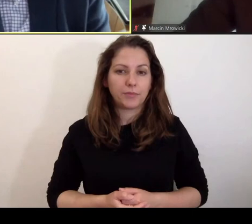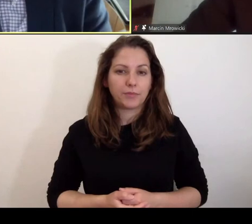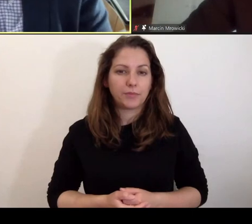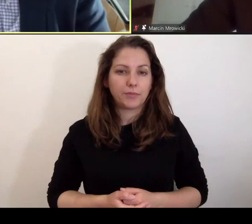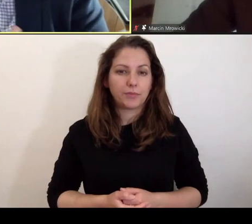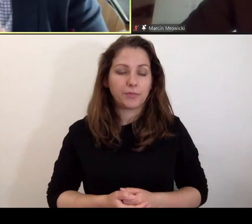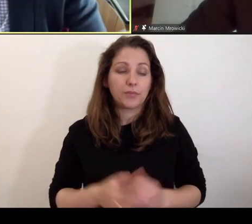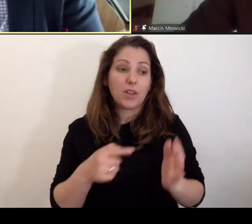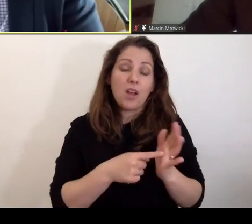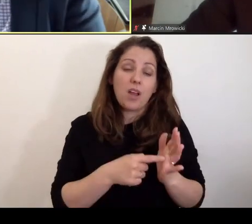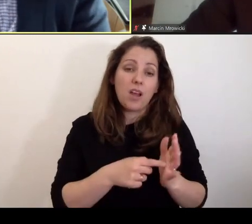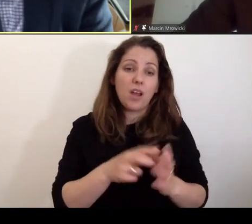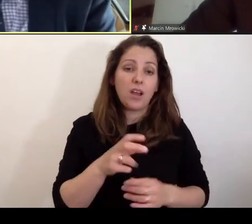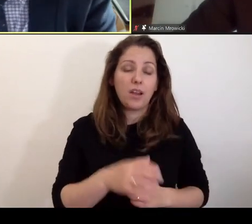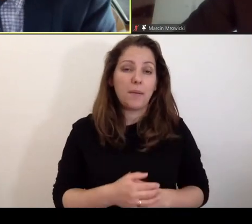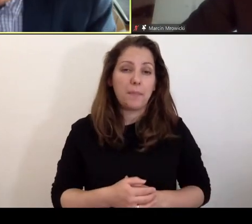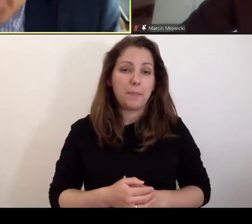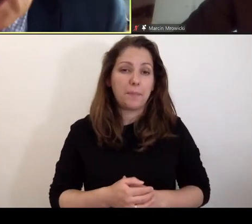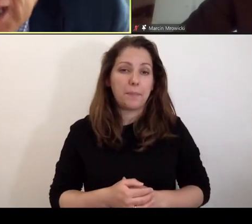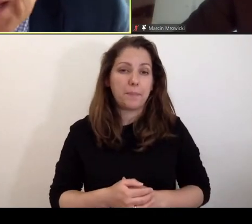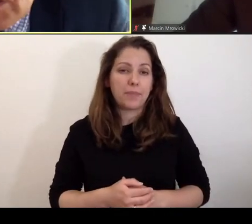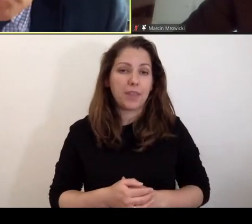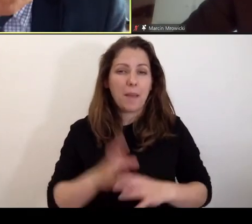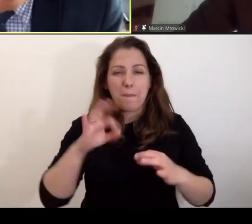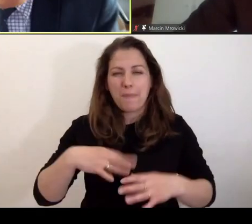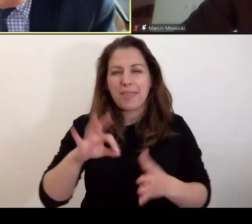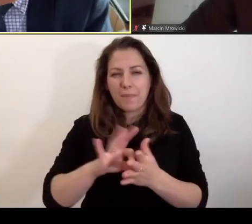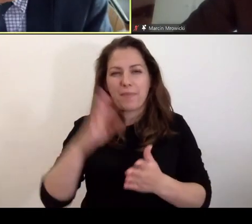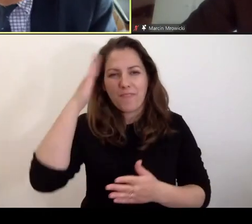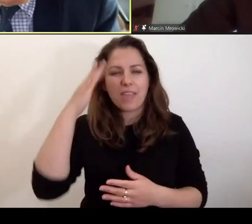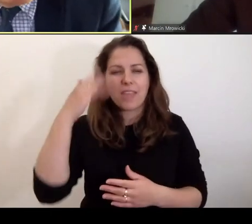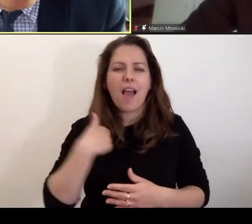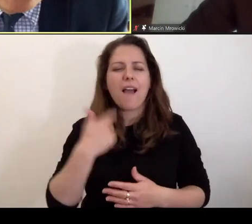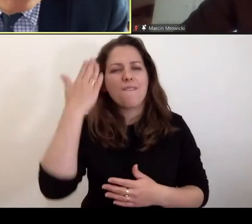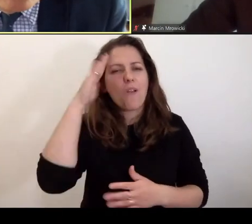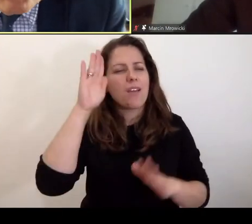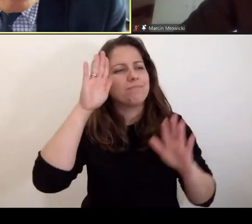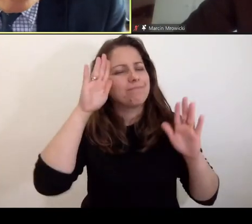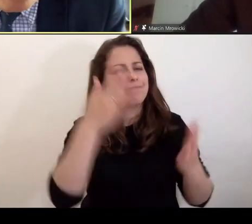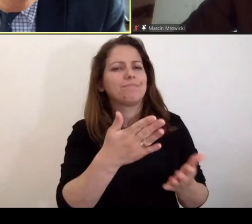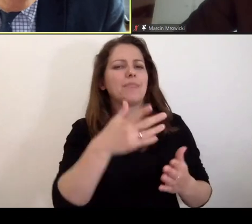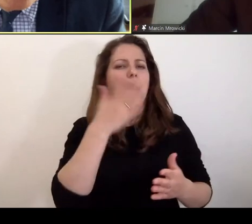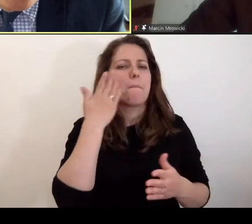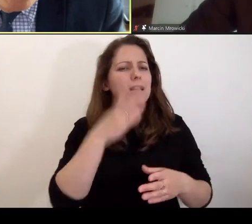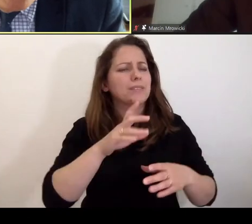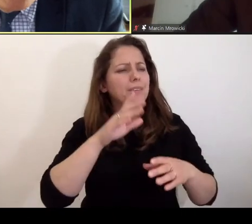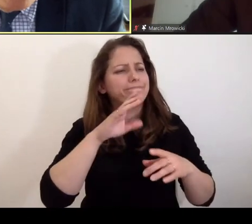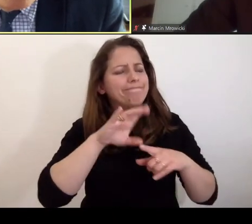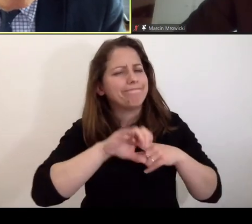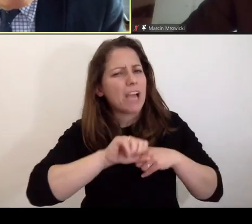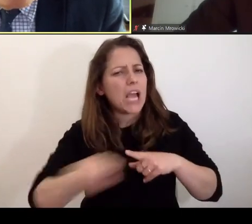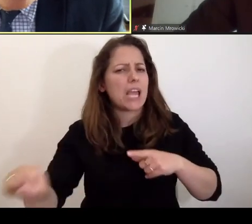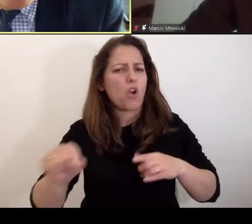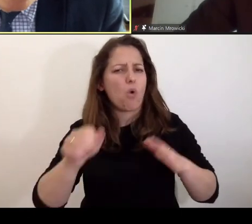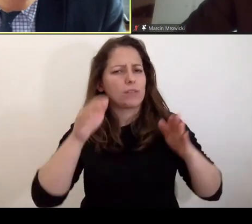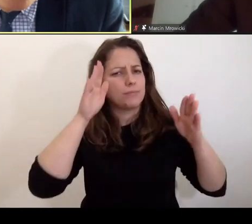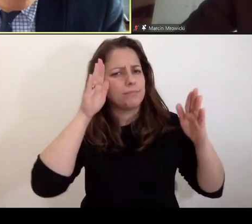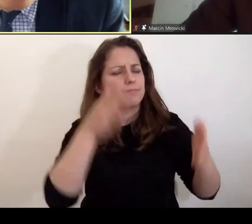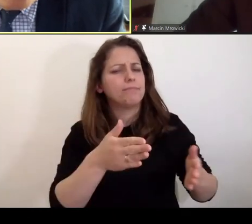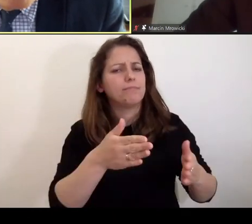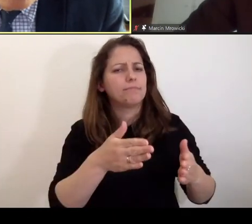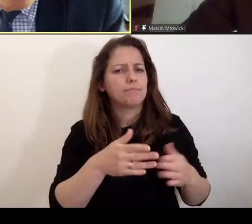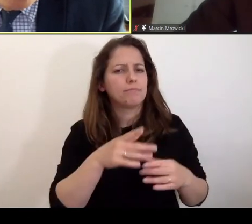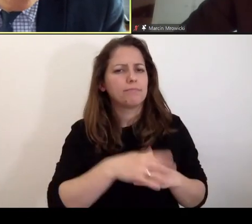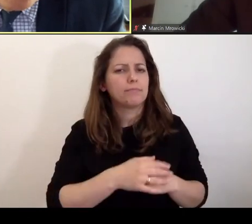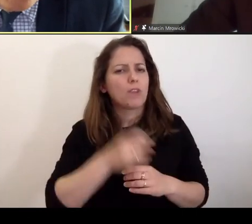To czy, powiem wam, wie, że ja zawsze byłem zwolennikiem bardzo takiej rygorystycznej, rygorystycznej